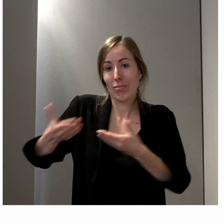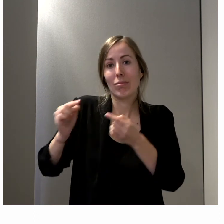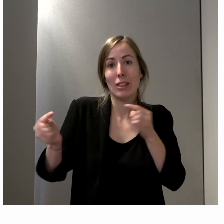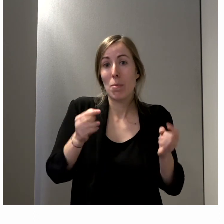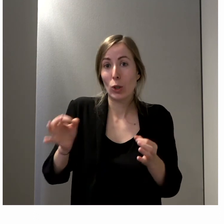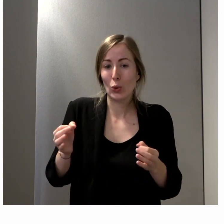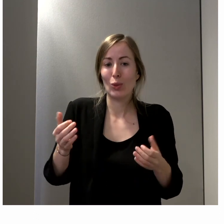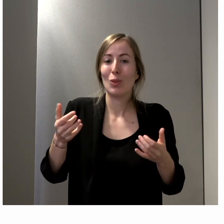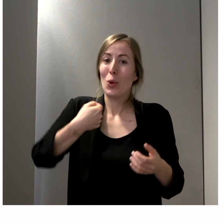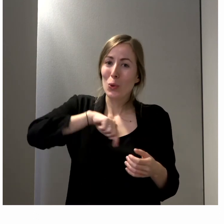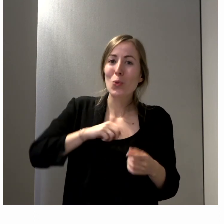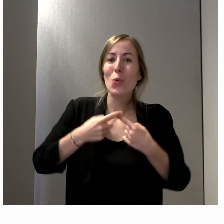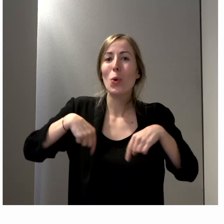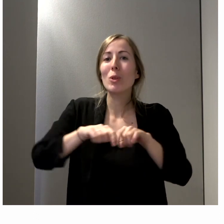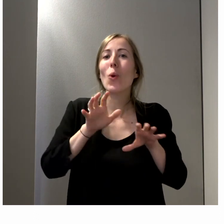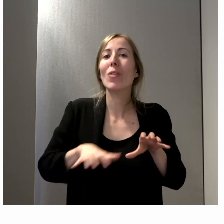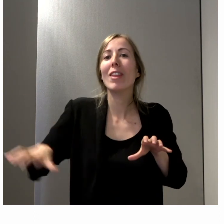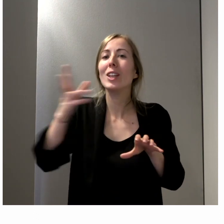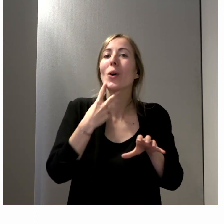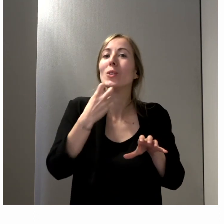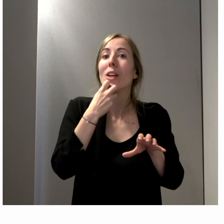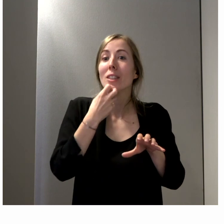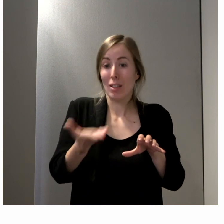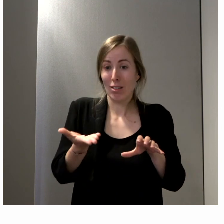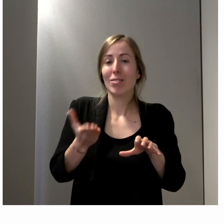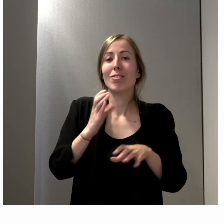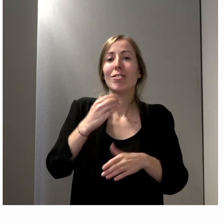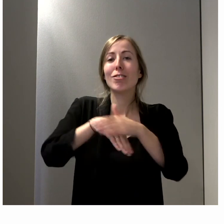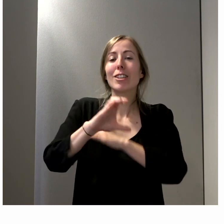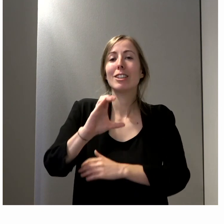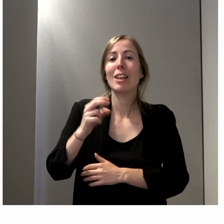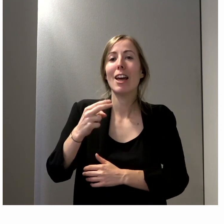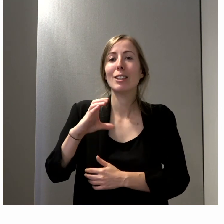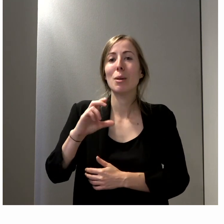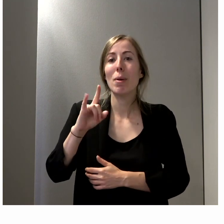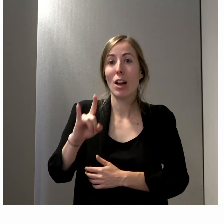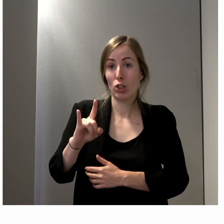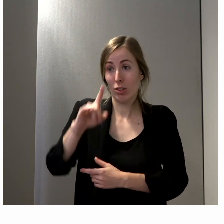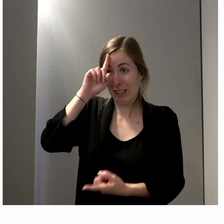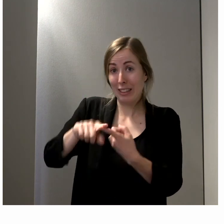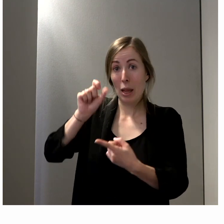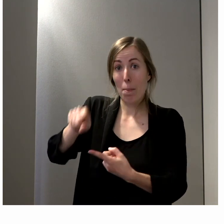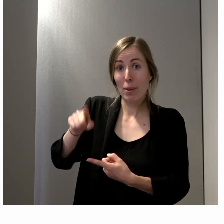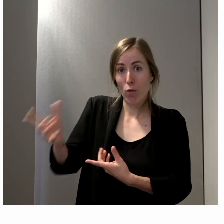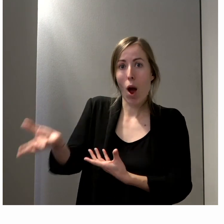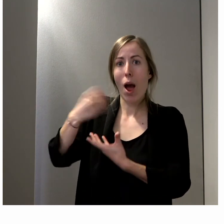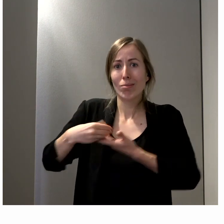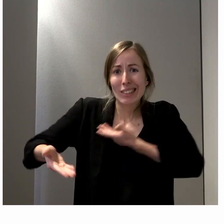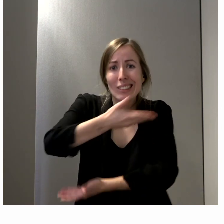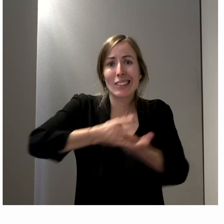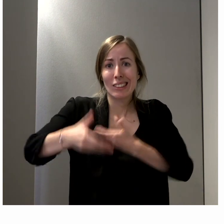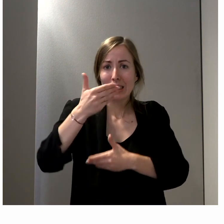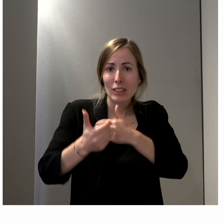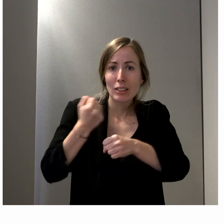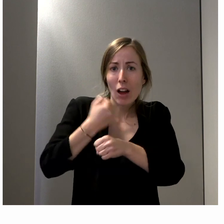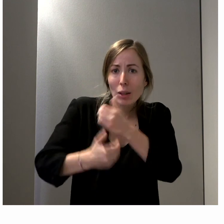au CNCPH, la commission territoire et citoyenneté, doit pouvoir s'emparer de ce sujet. J'espère que ce sera le cas. Est